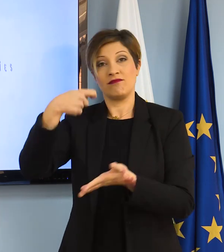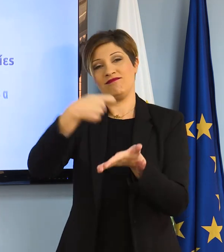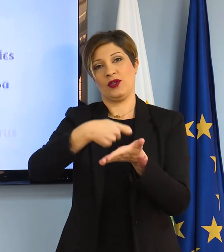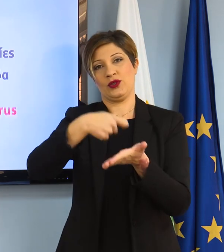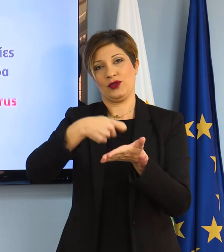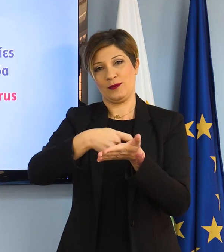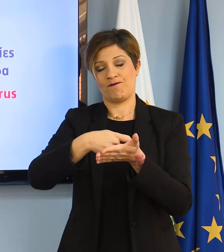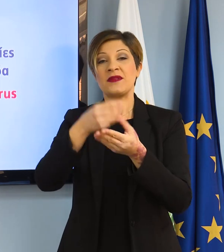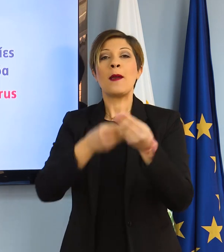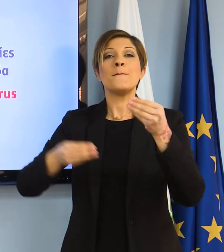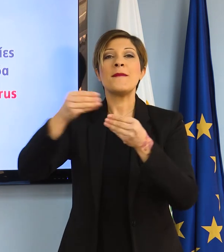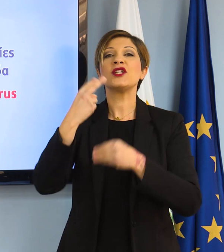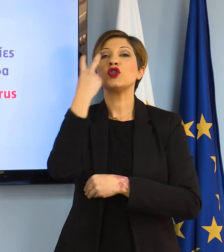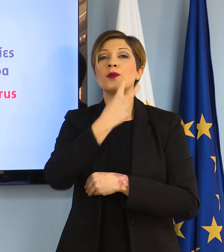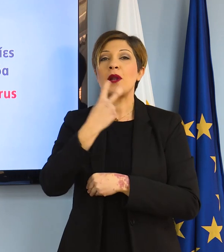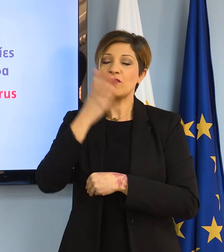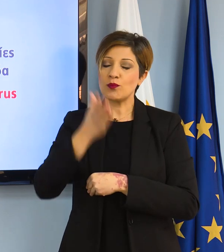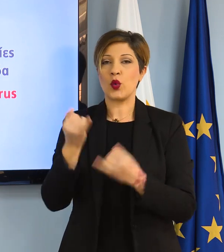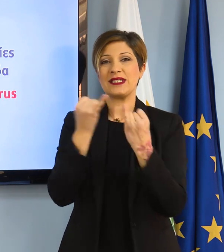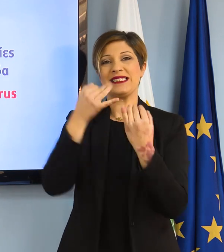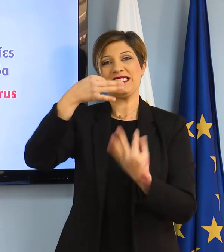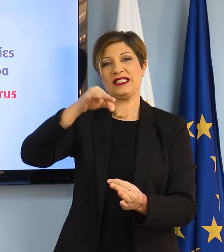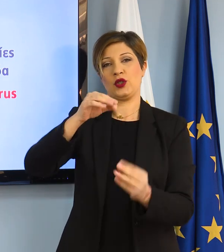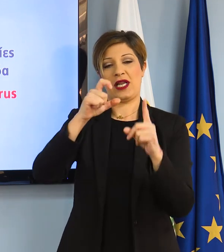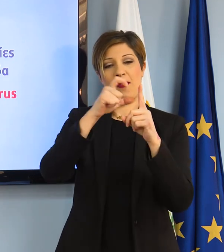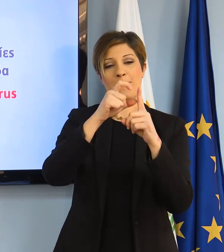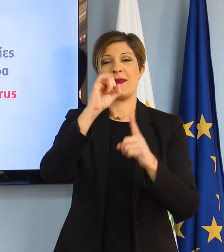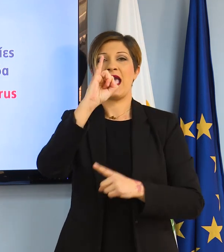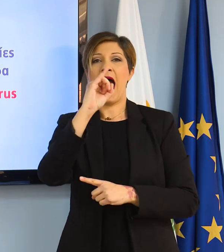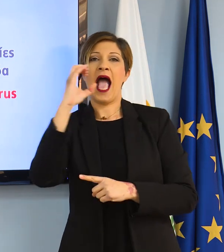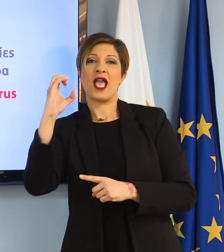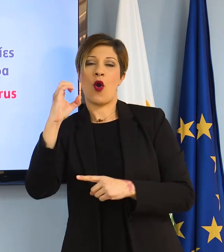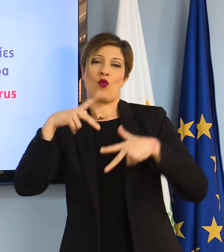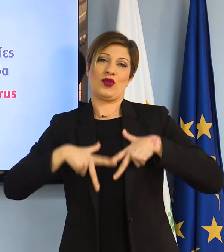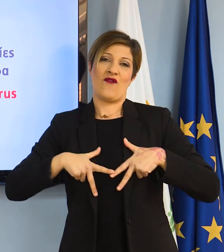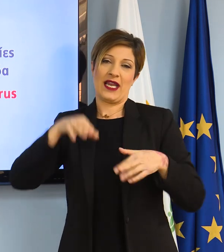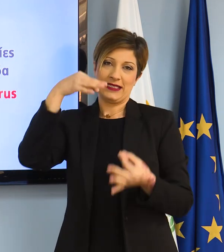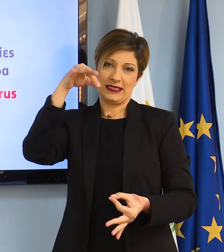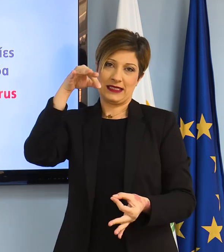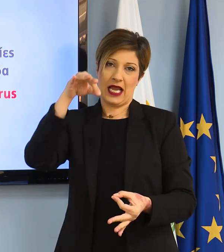Για περισσότερες πληροφορίες, επισκεφτείτε τη σελίδα bio.gov.cy, κάθετος coronavirus.